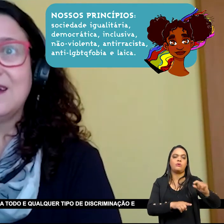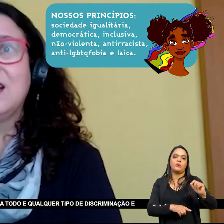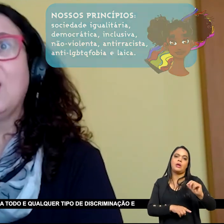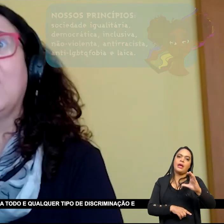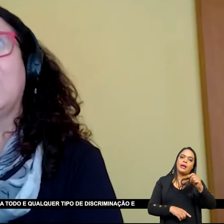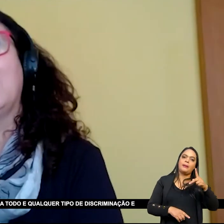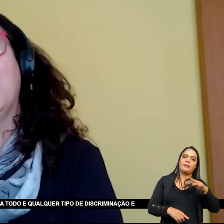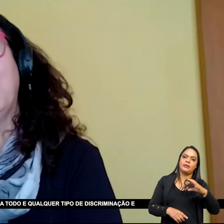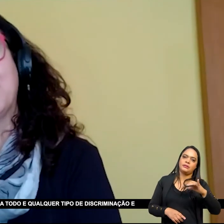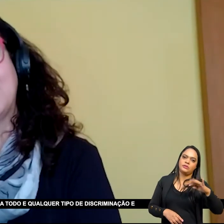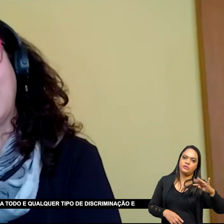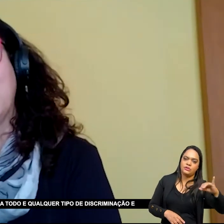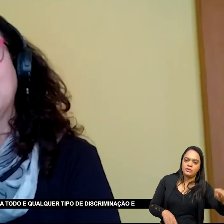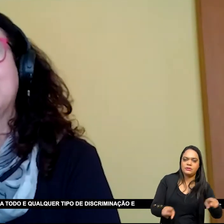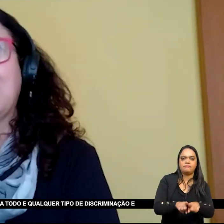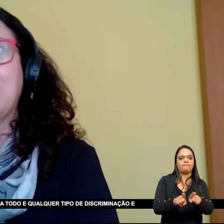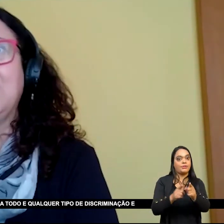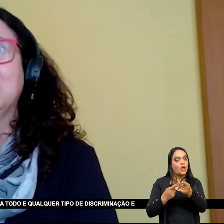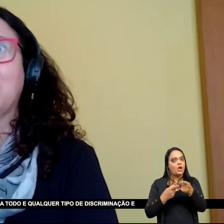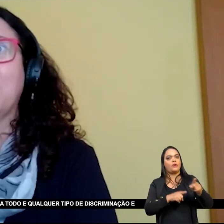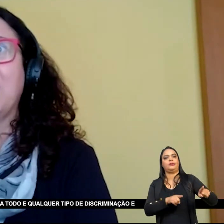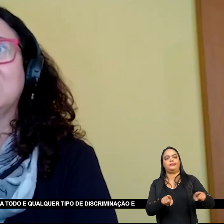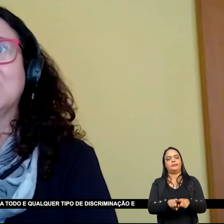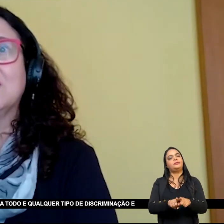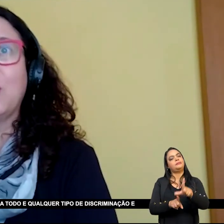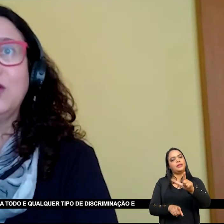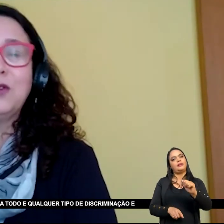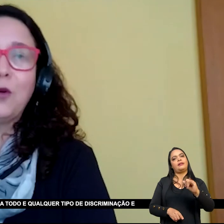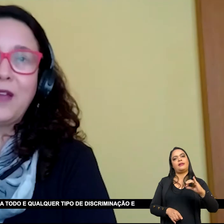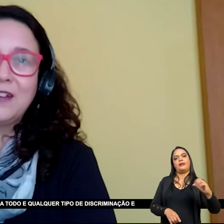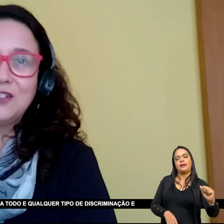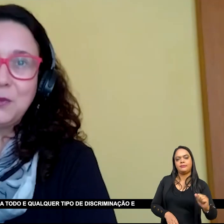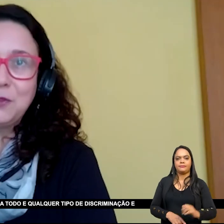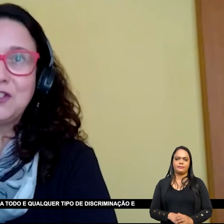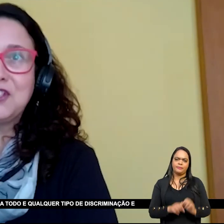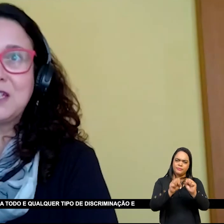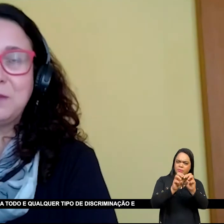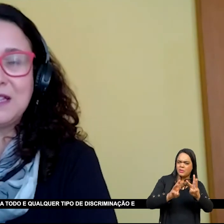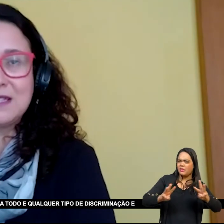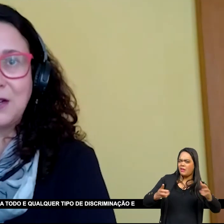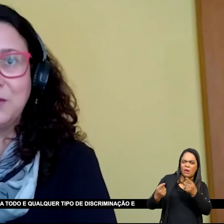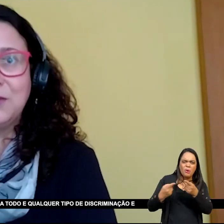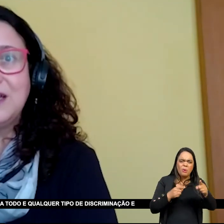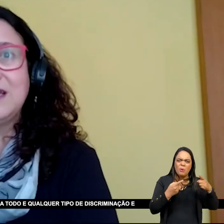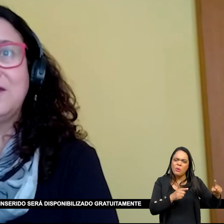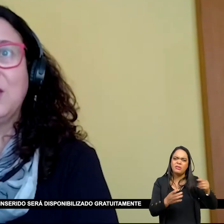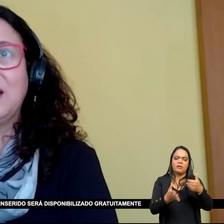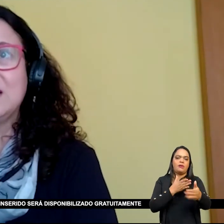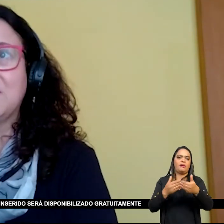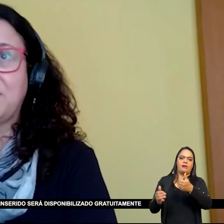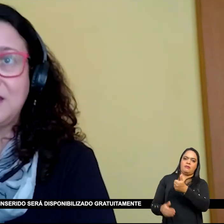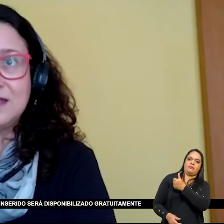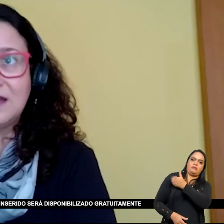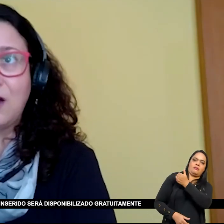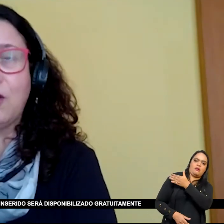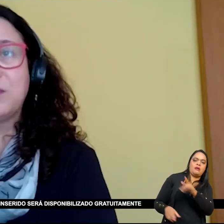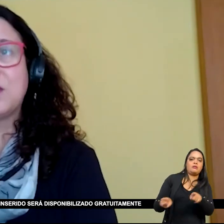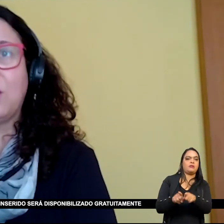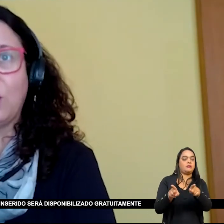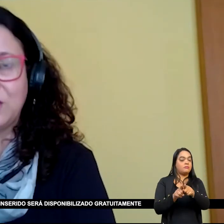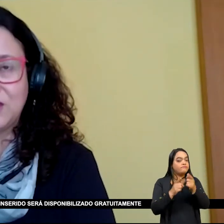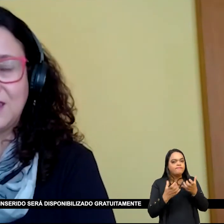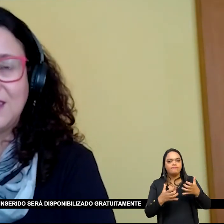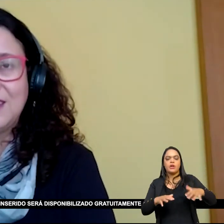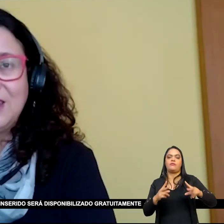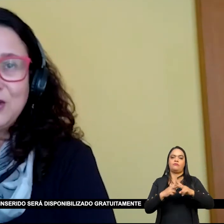laica O portal trabalha no combate a todo e qualquer tipo de discriminação E violência física ou